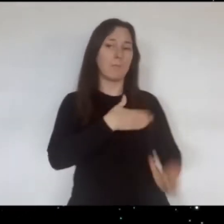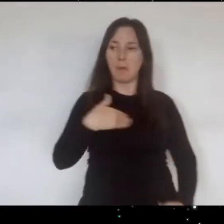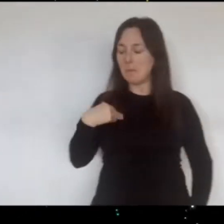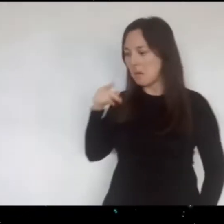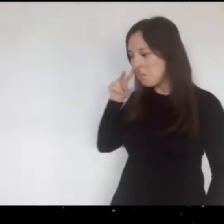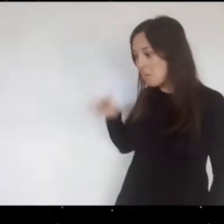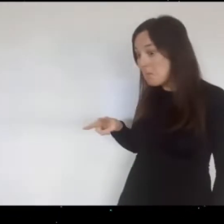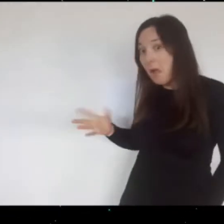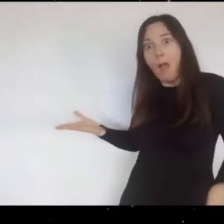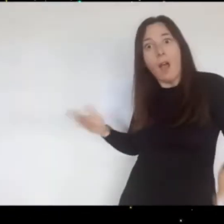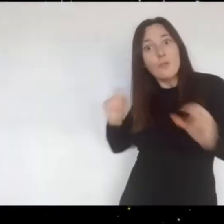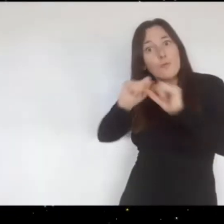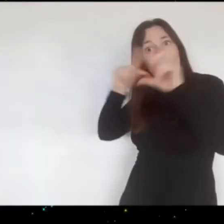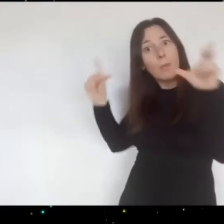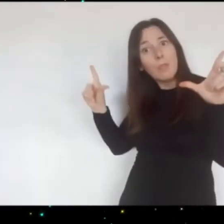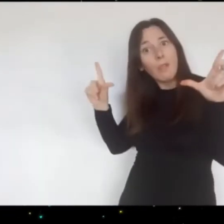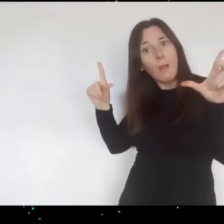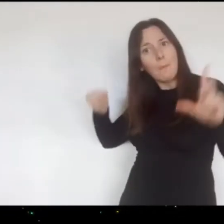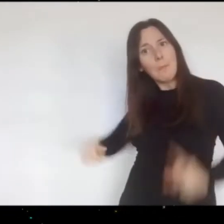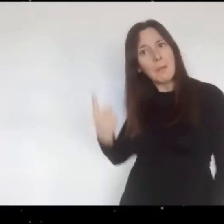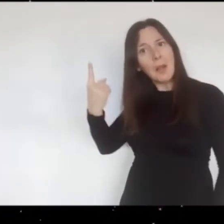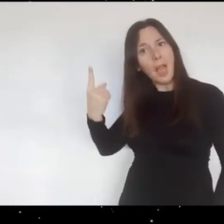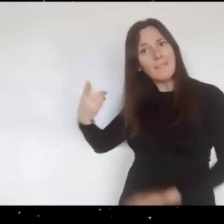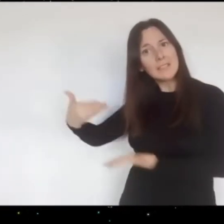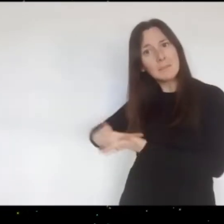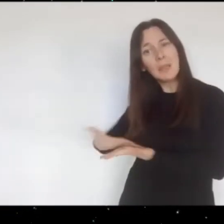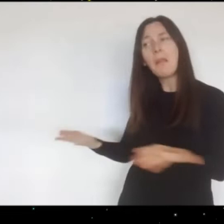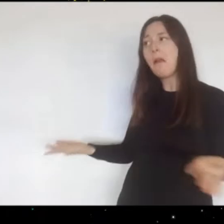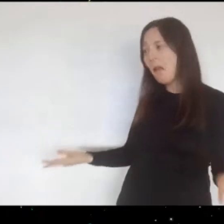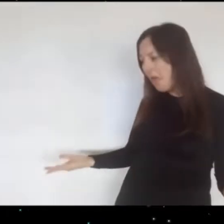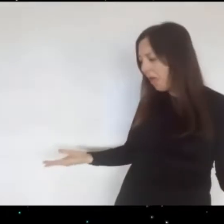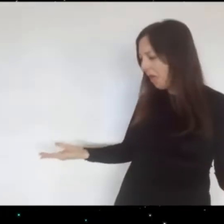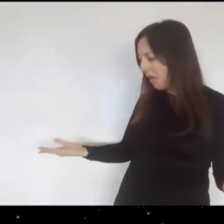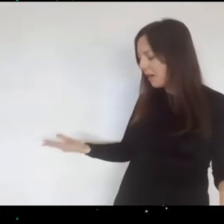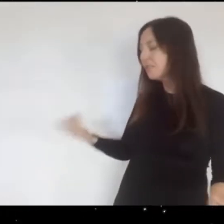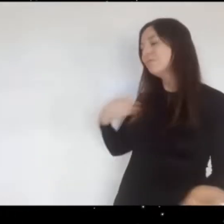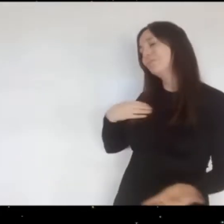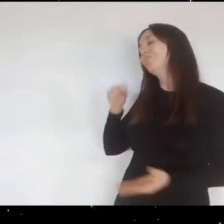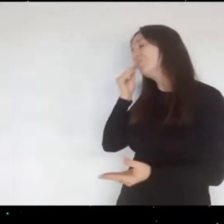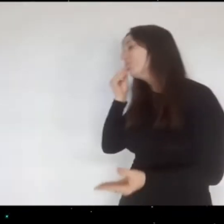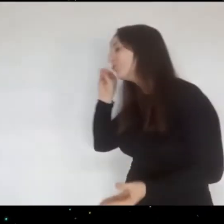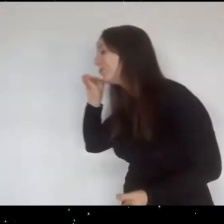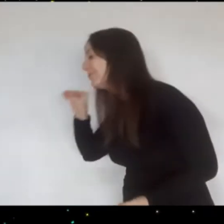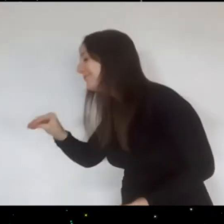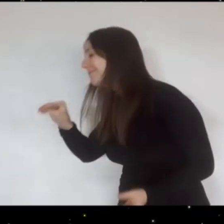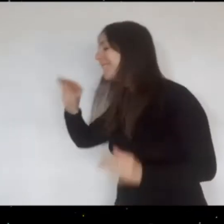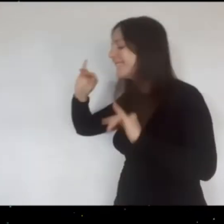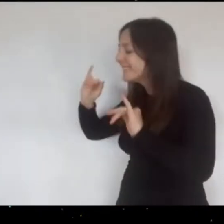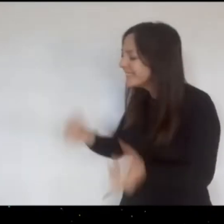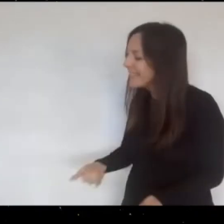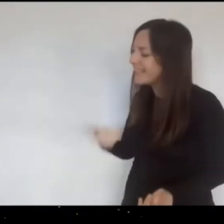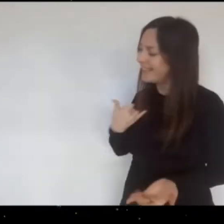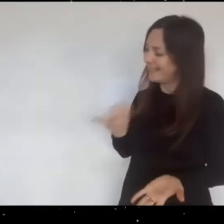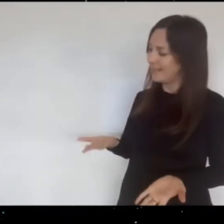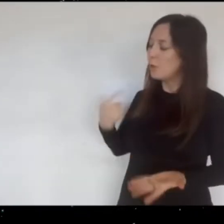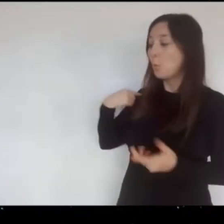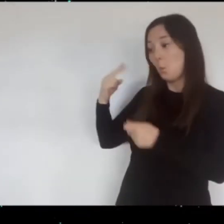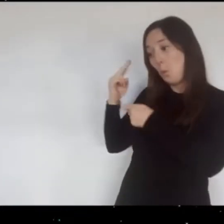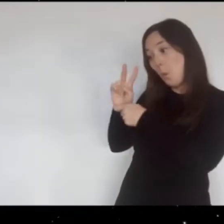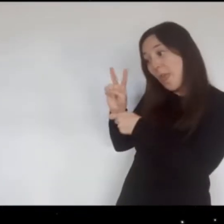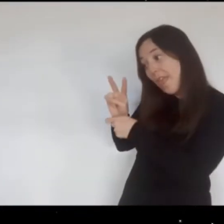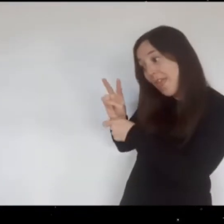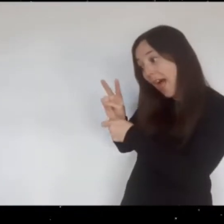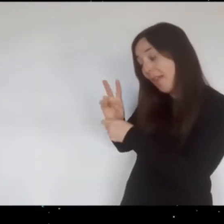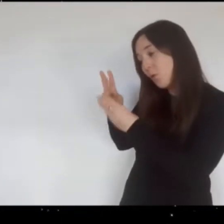se sorprendió un poco porque Estela nunca se había quejado pero le dio un beso y le contestó Claro mi